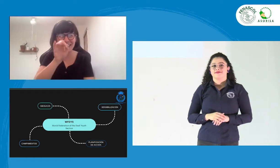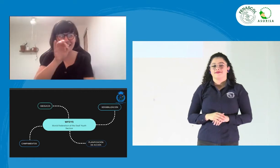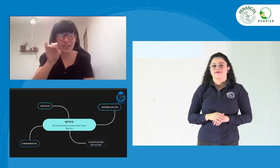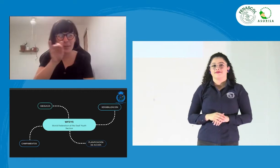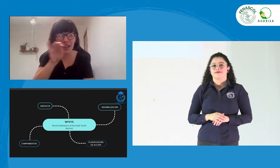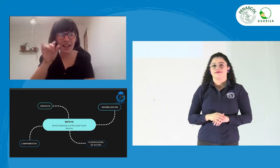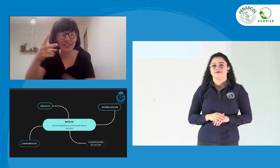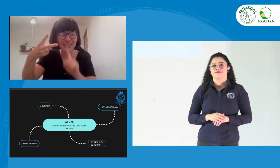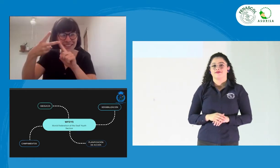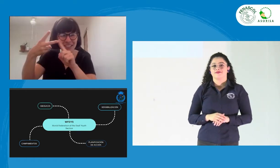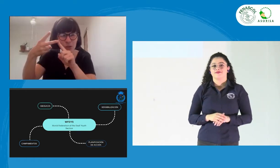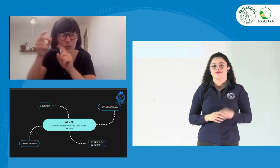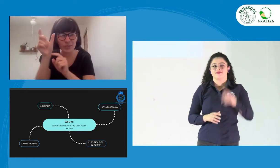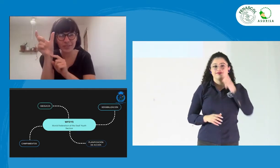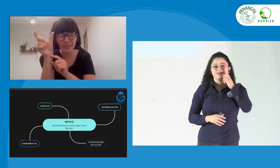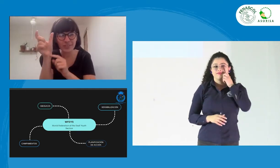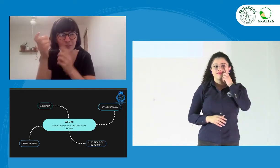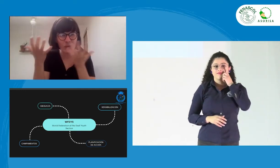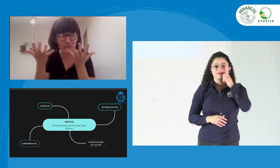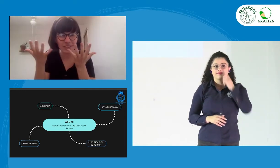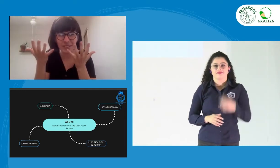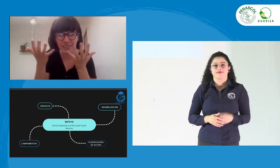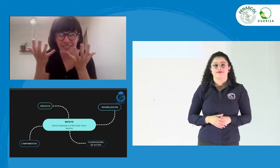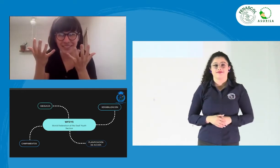Tal vez. ¿O es posible que se deletree?